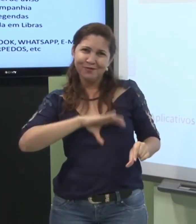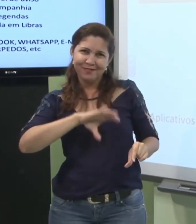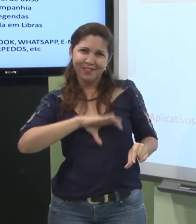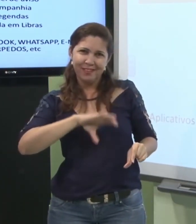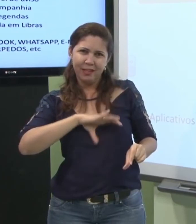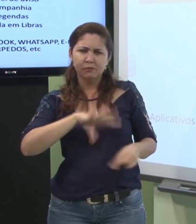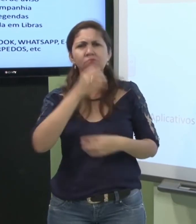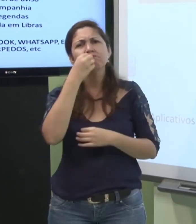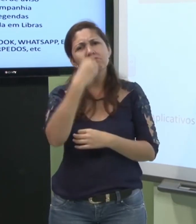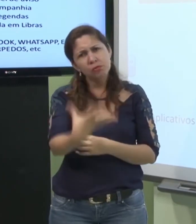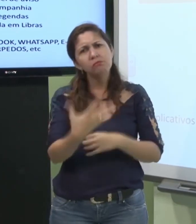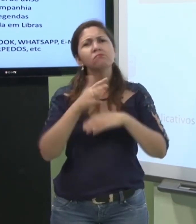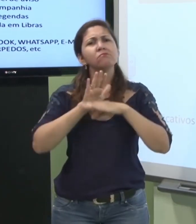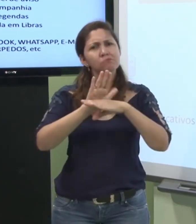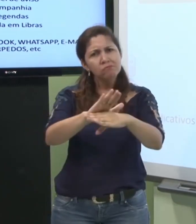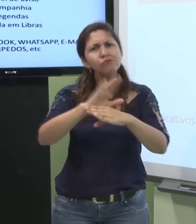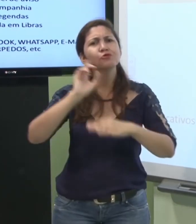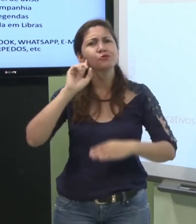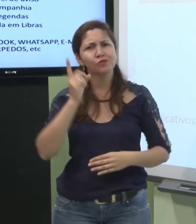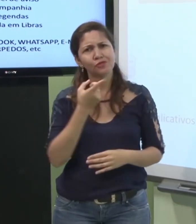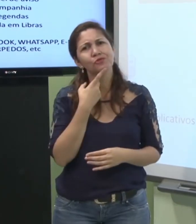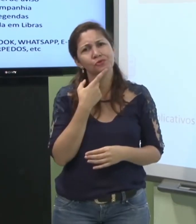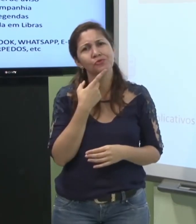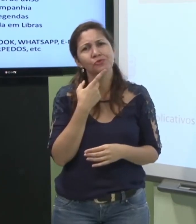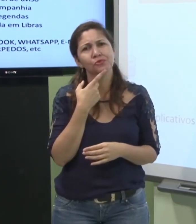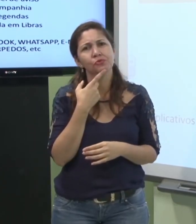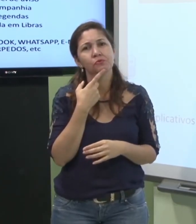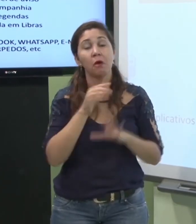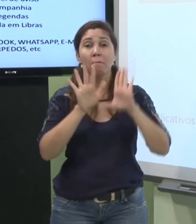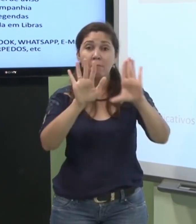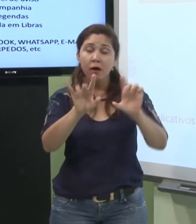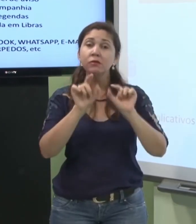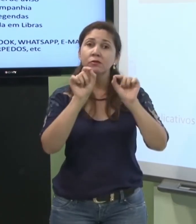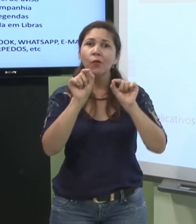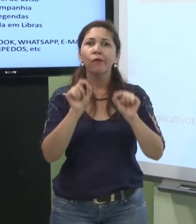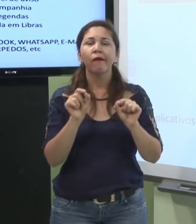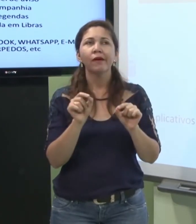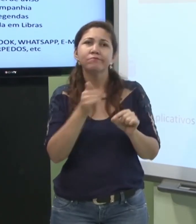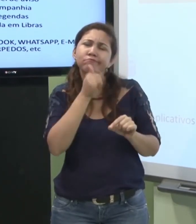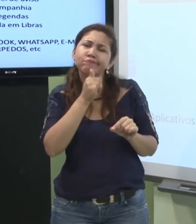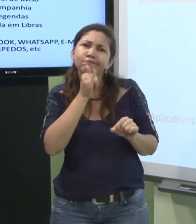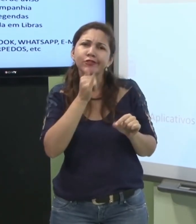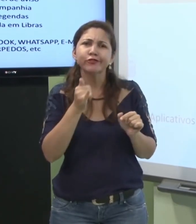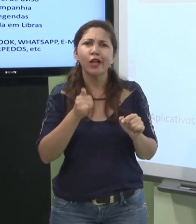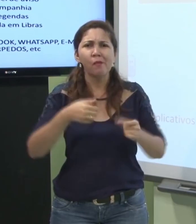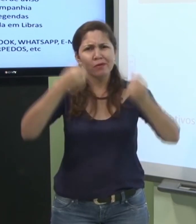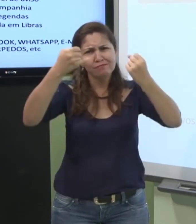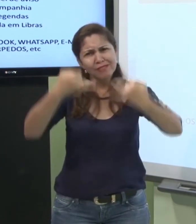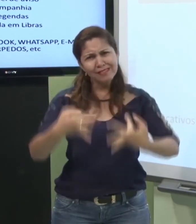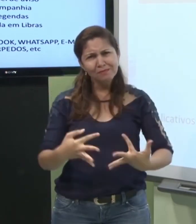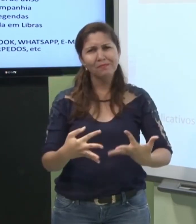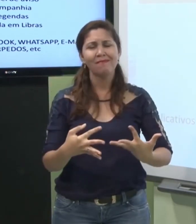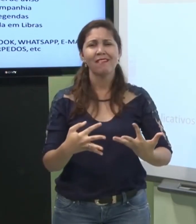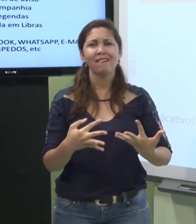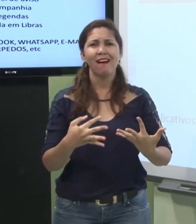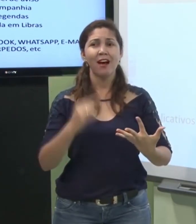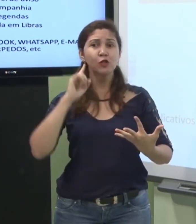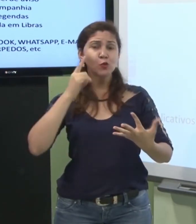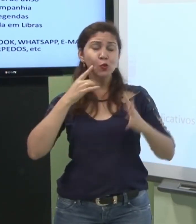isso otimiza o surdo. Então, todos os surdos, eles